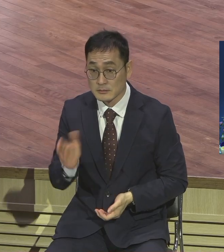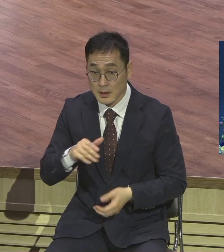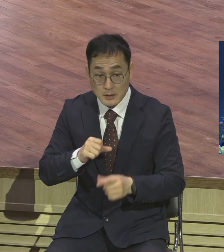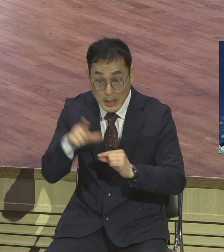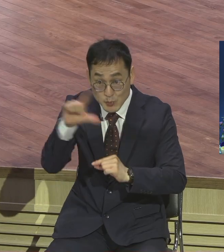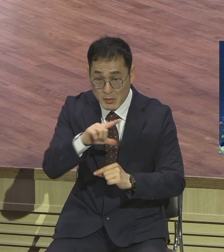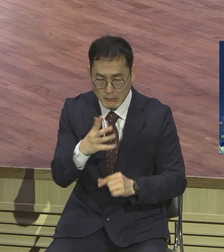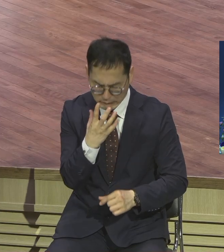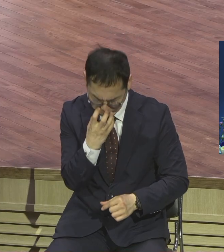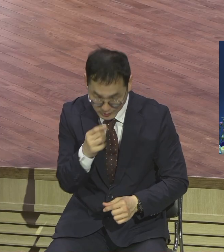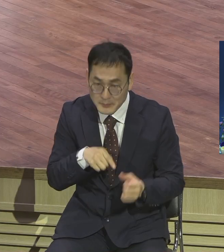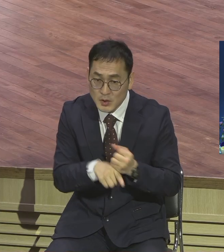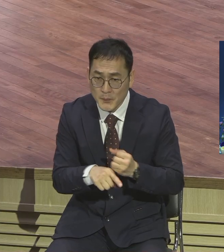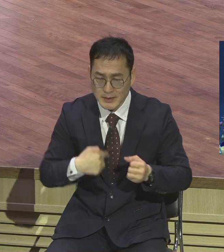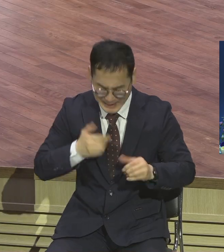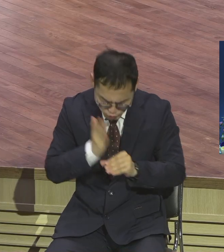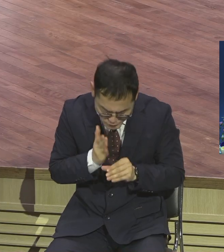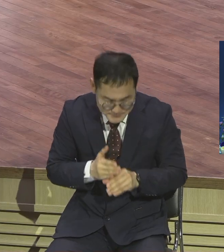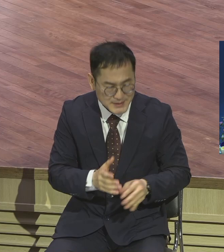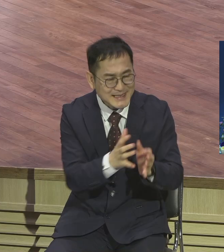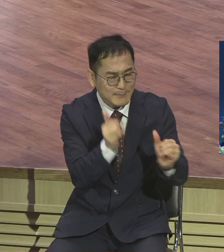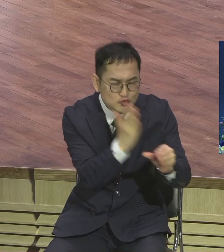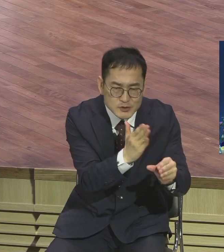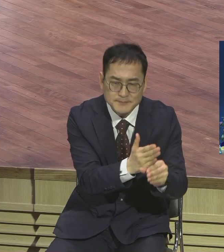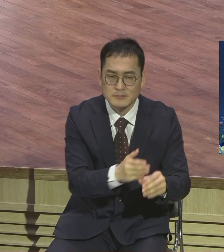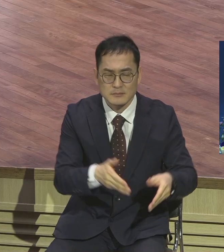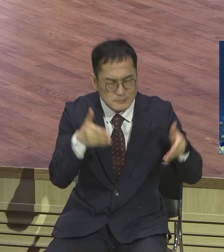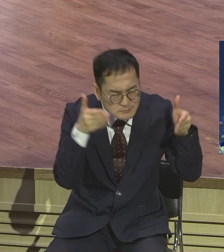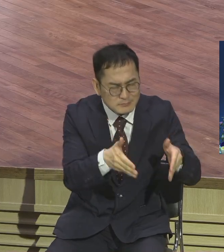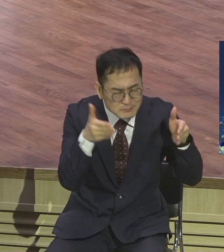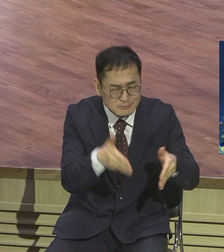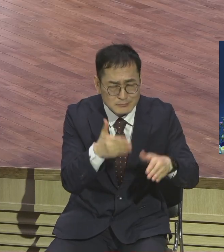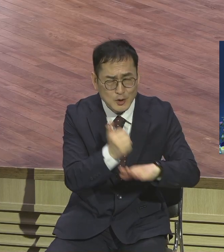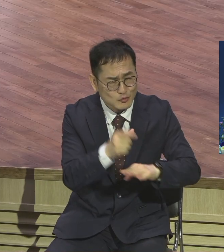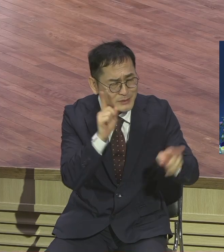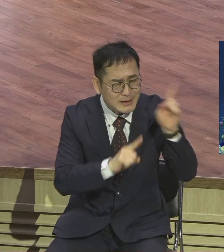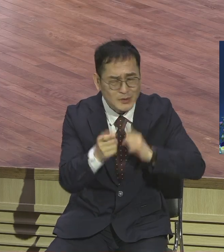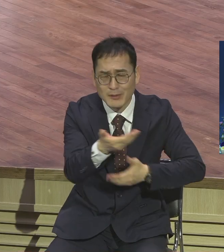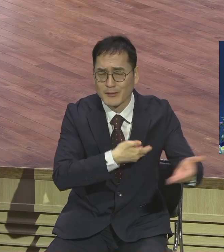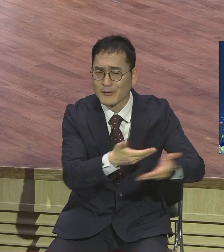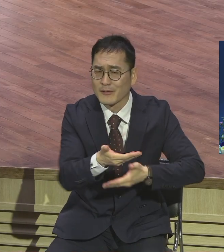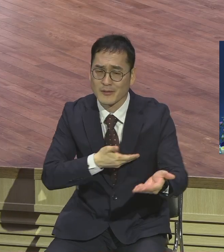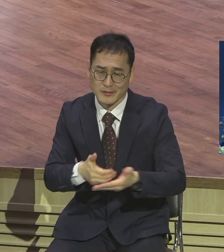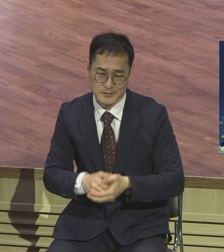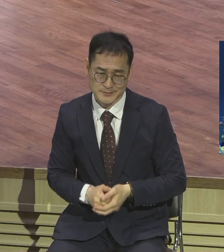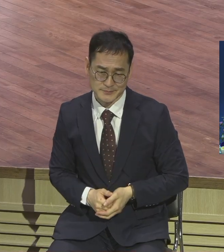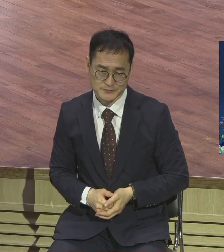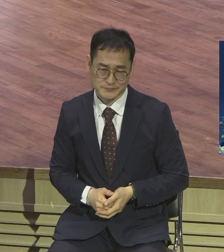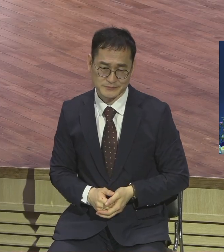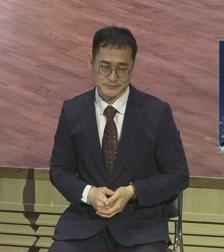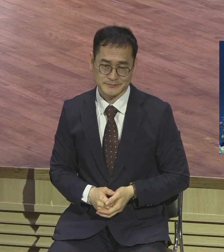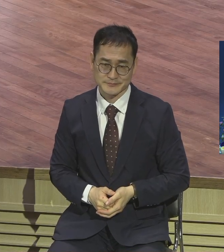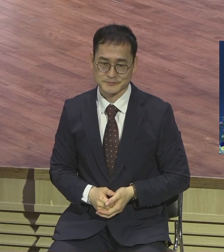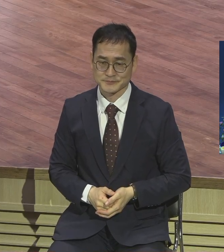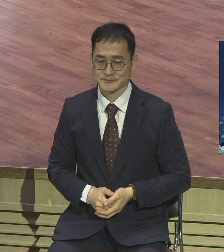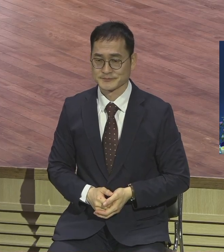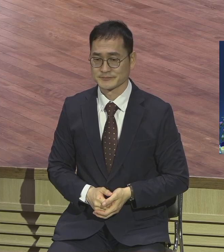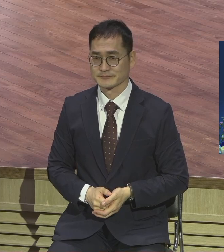창지삼장이에요 교회 안에 창지삼장이라니까요 하나님 앞에 사기 때문에 그래서요 이상하게